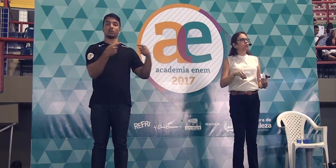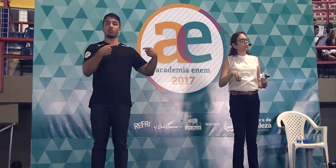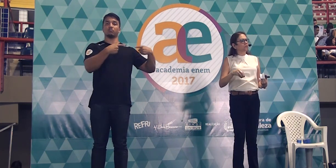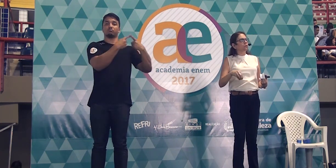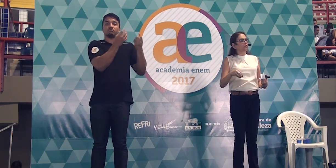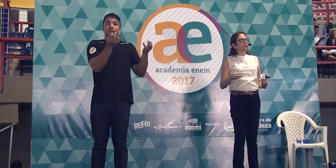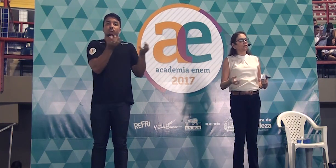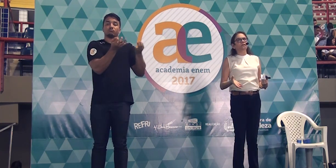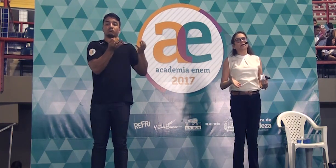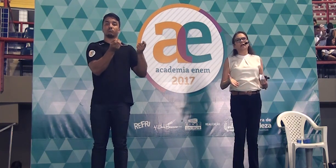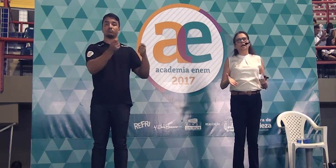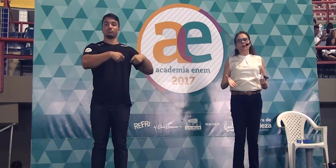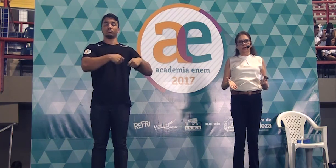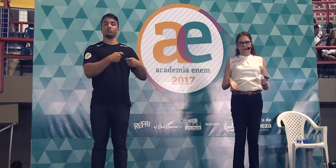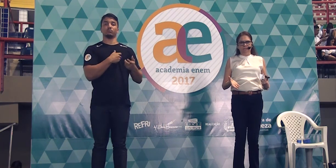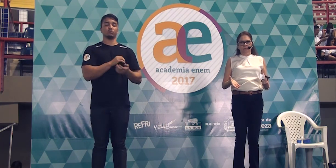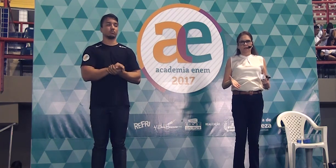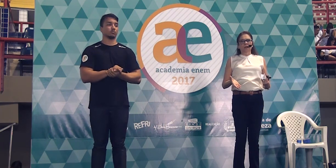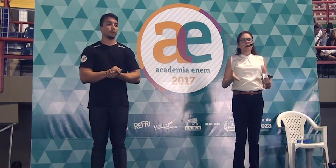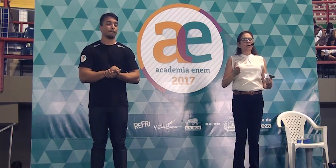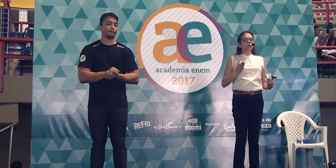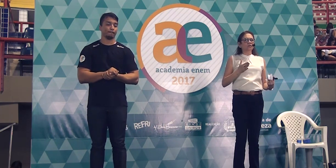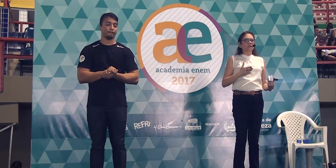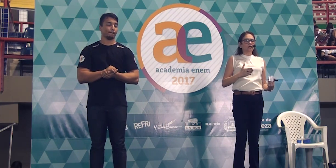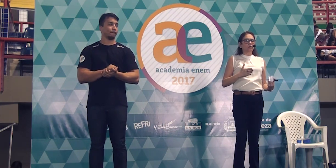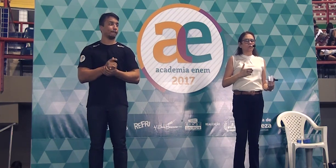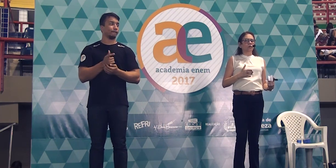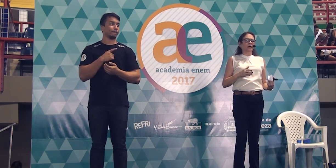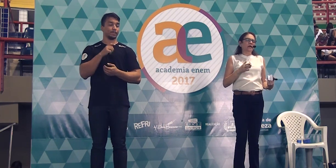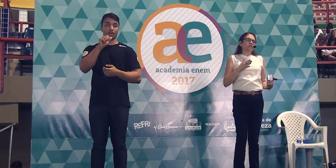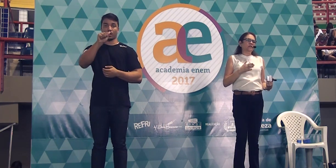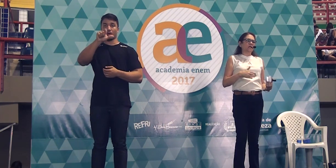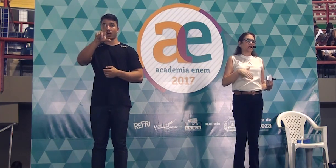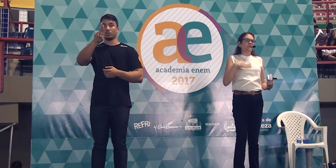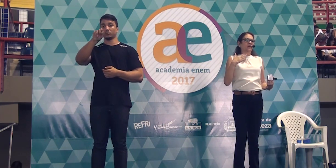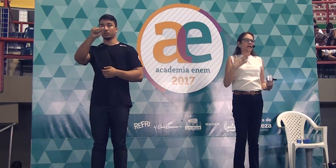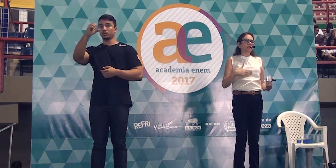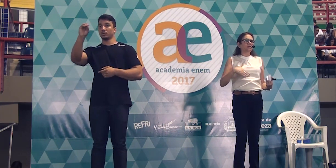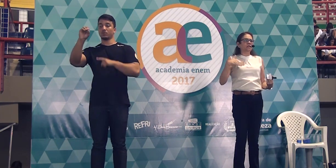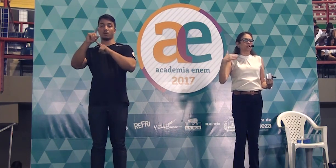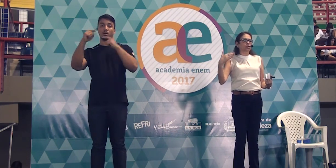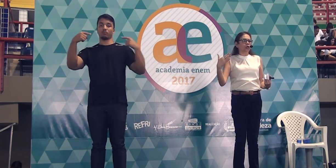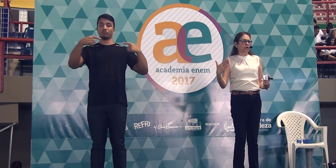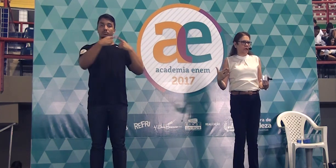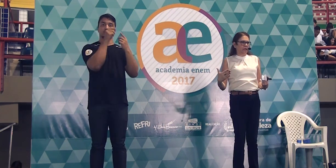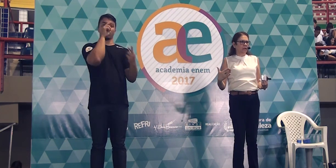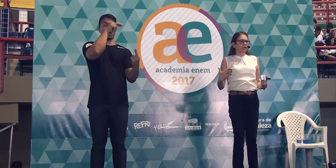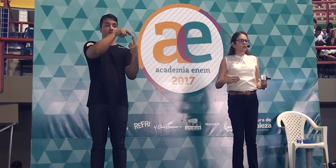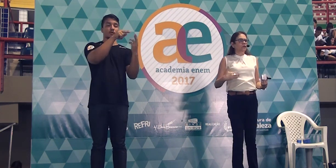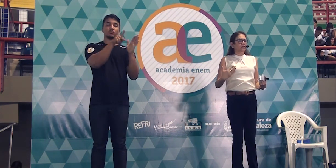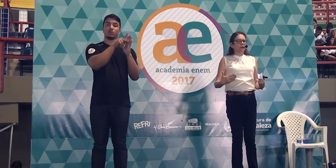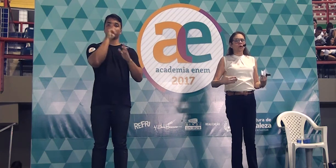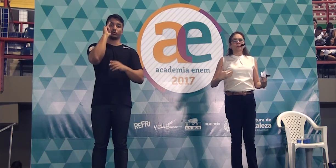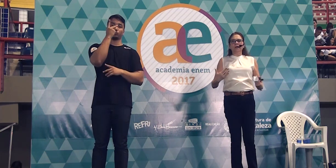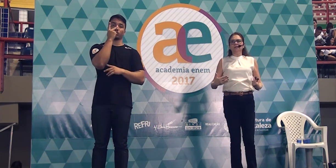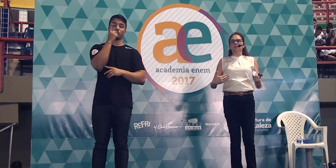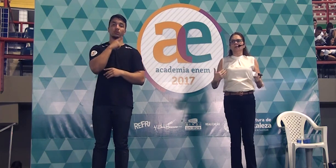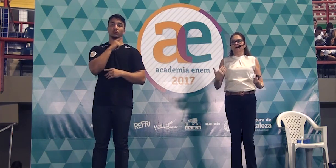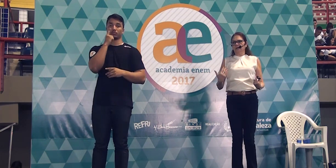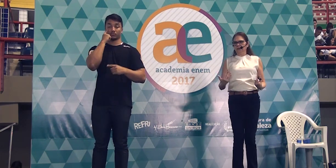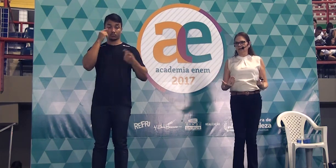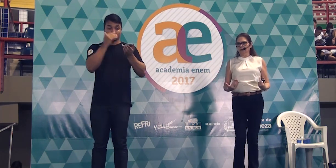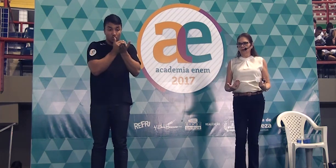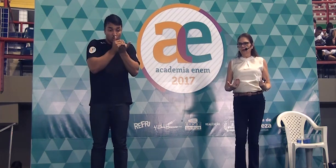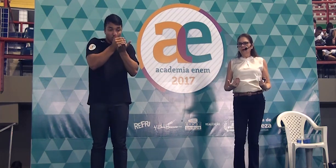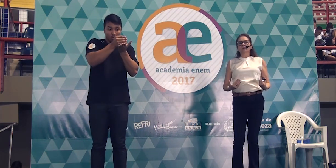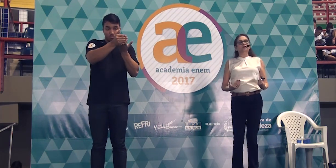a discussão que você vai elaborar. alusão quer dizer referência histórica. Você começa